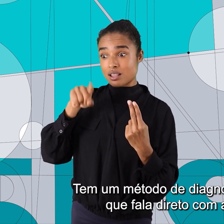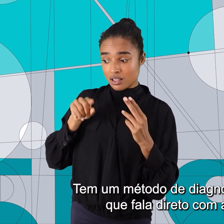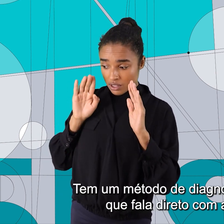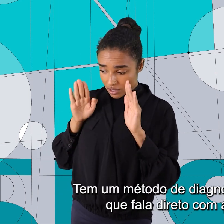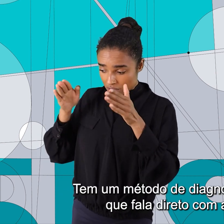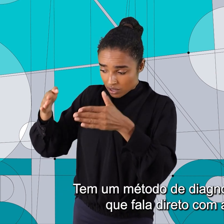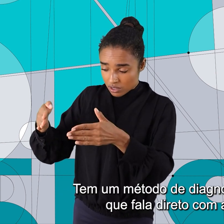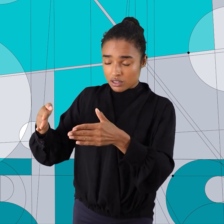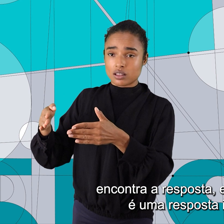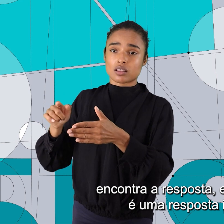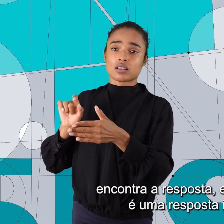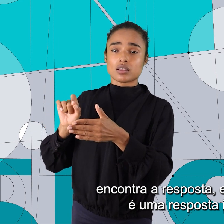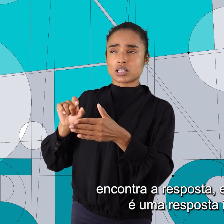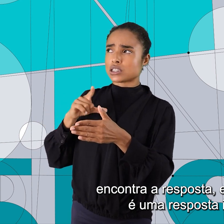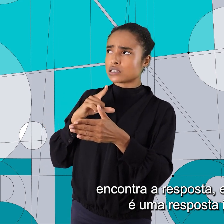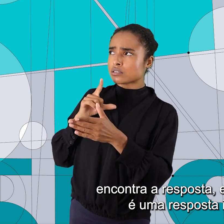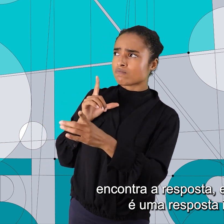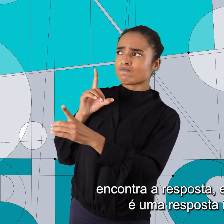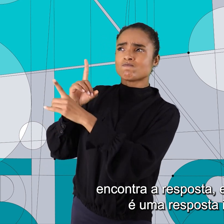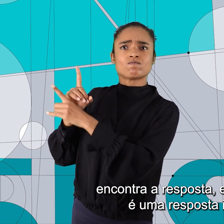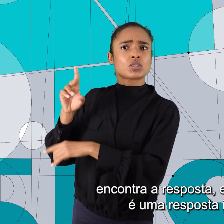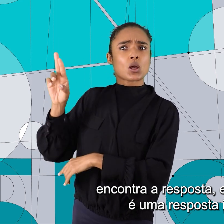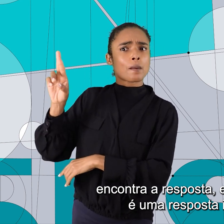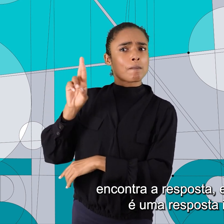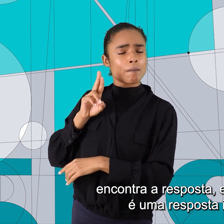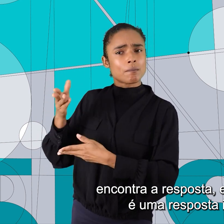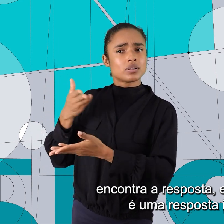fala direto com a divindade, encontra a resposta.